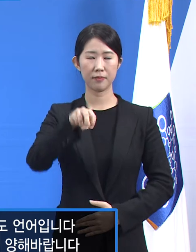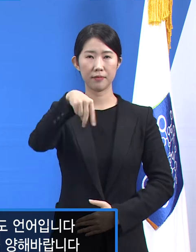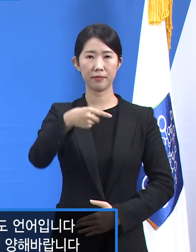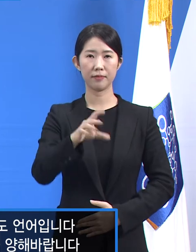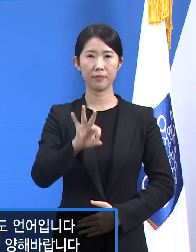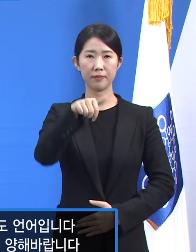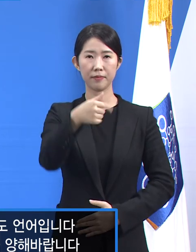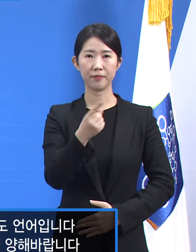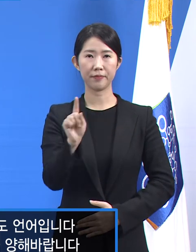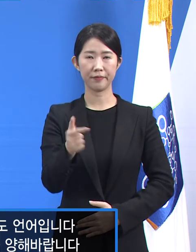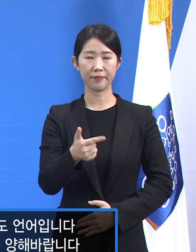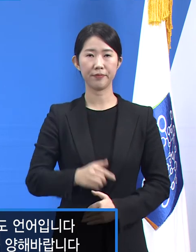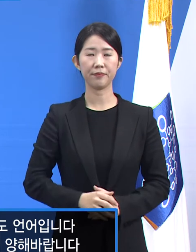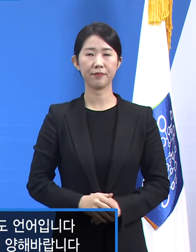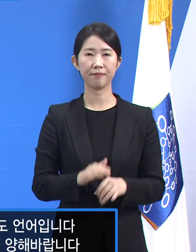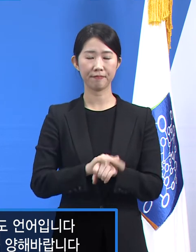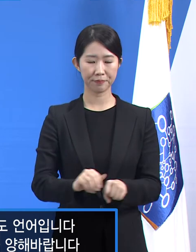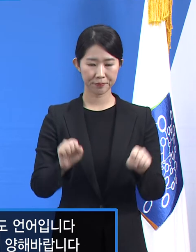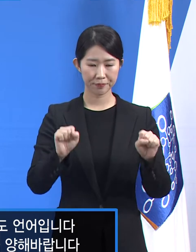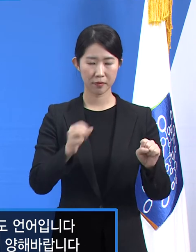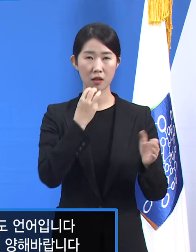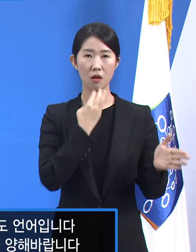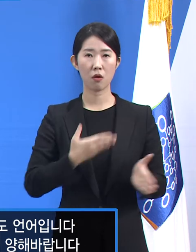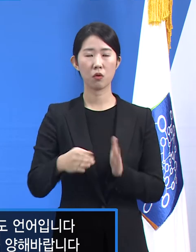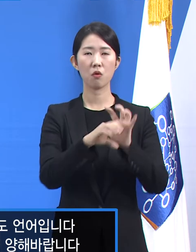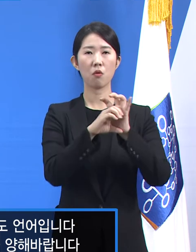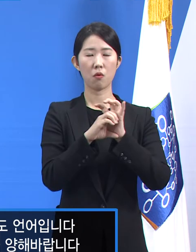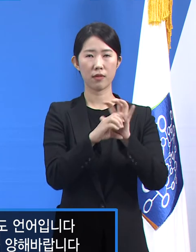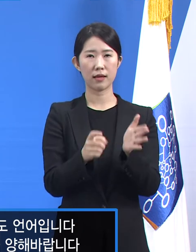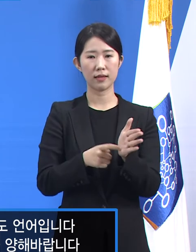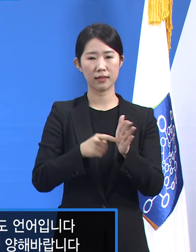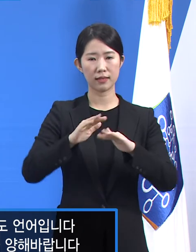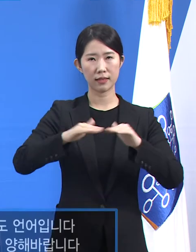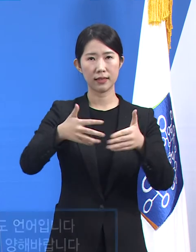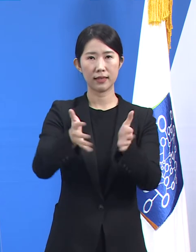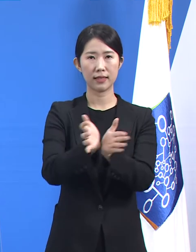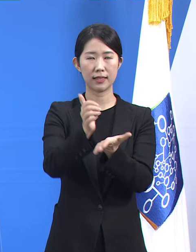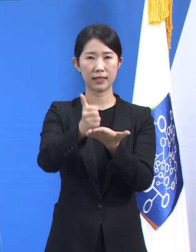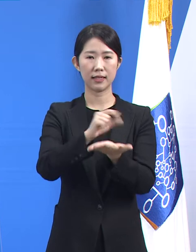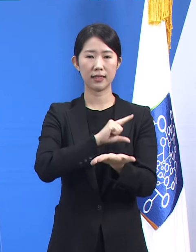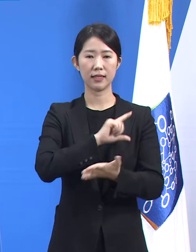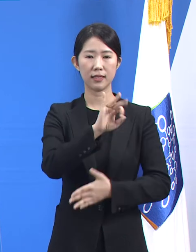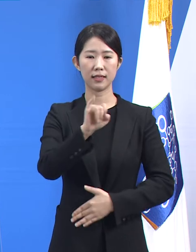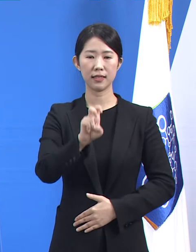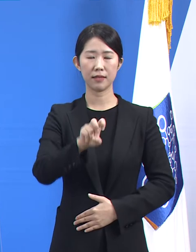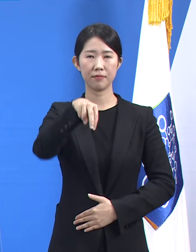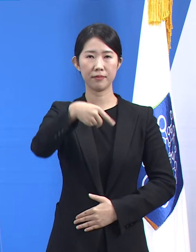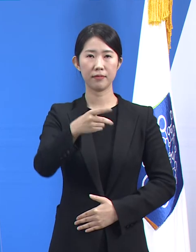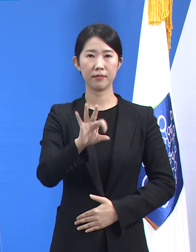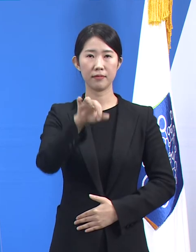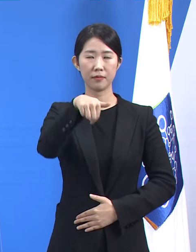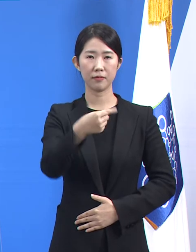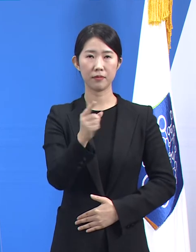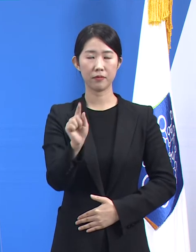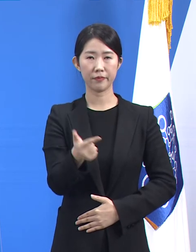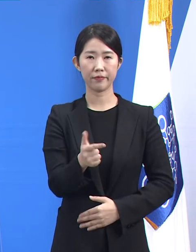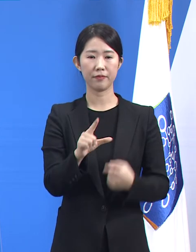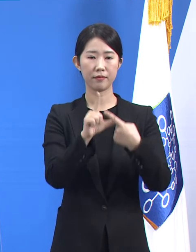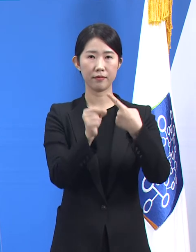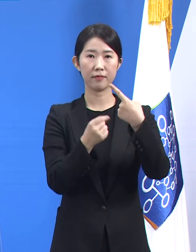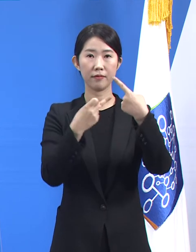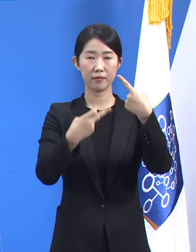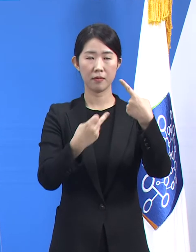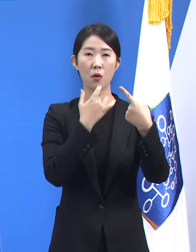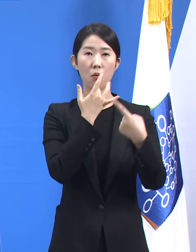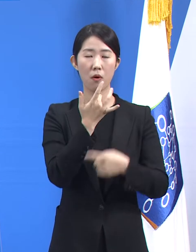안녕하십니까. 경기도 코로나19 긴급대응단의 임승관입니다. 1월 12일 화요일 경기도 코로나19